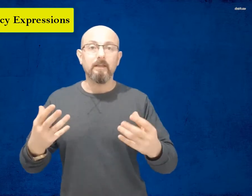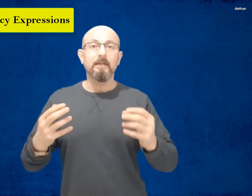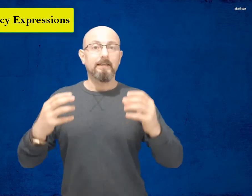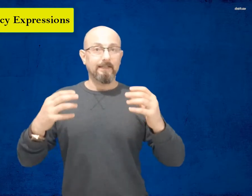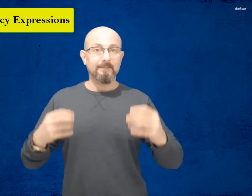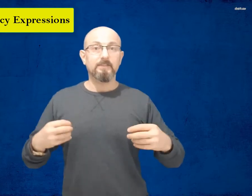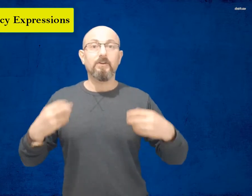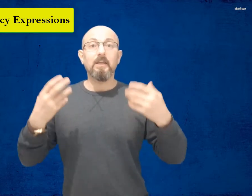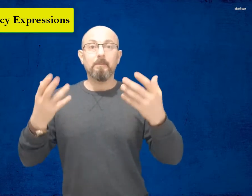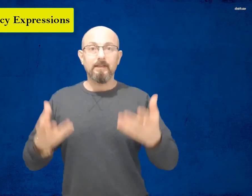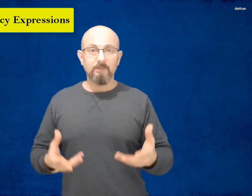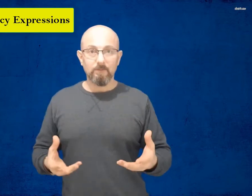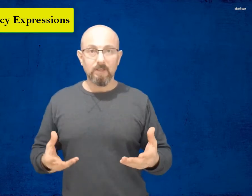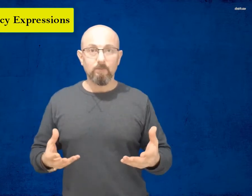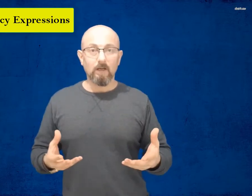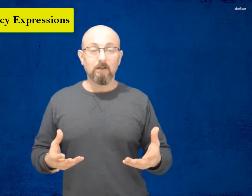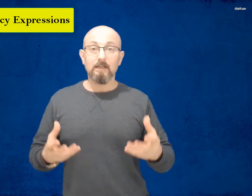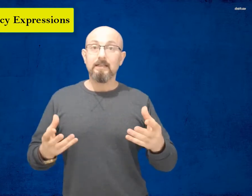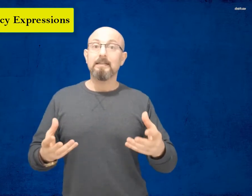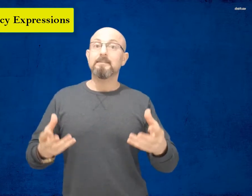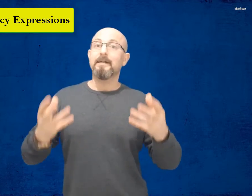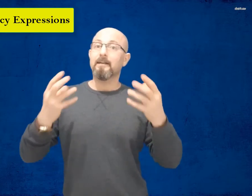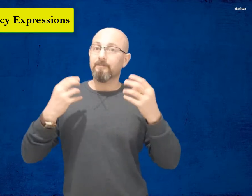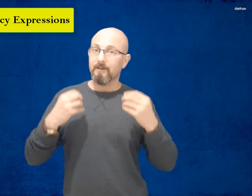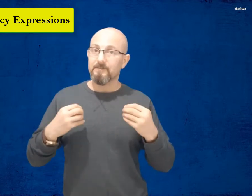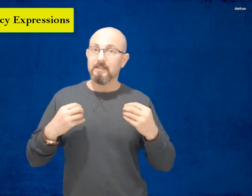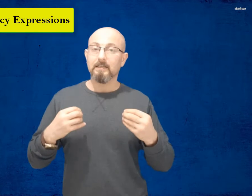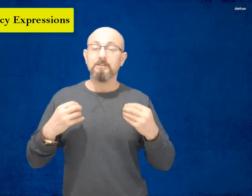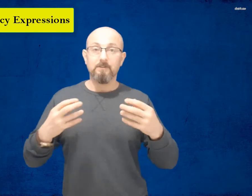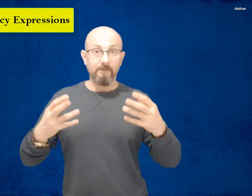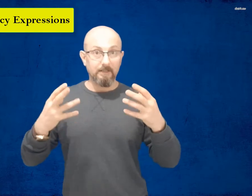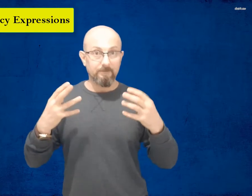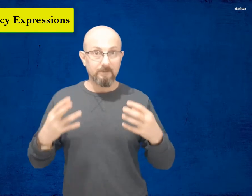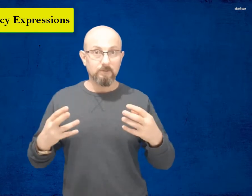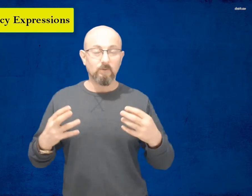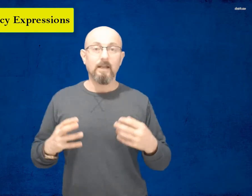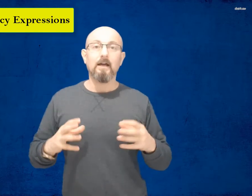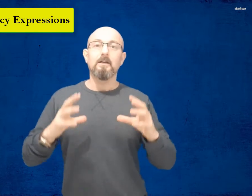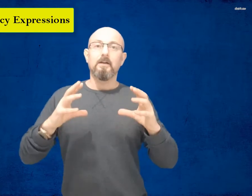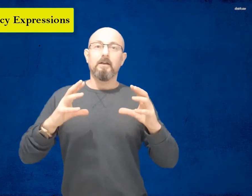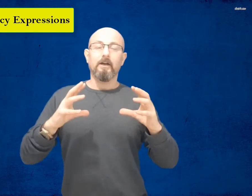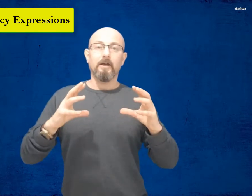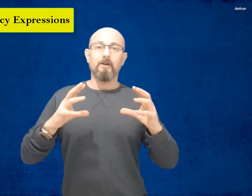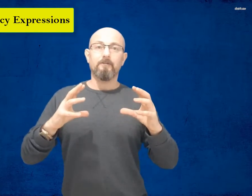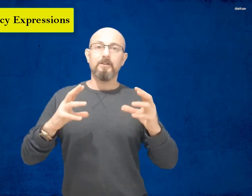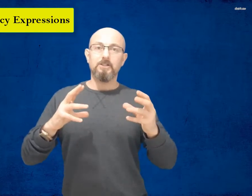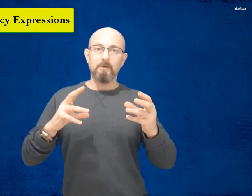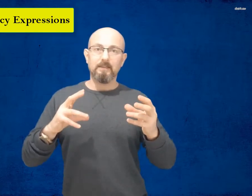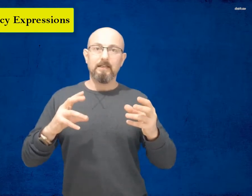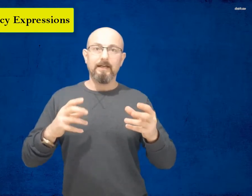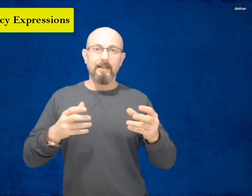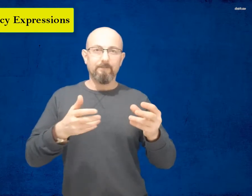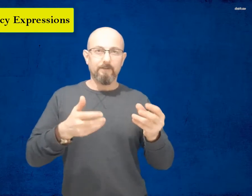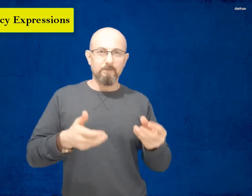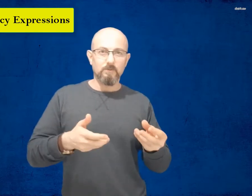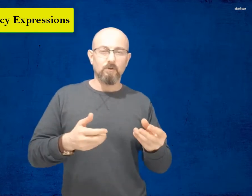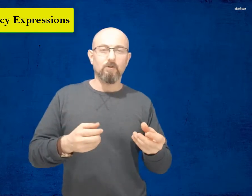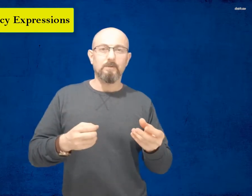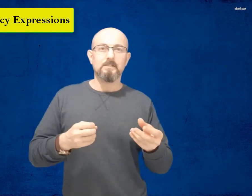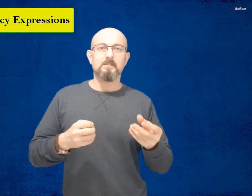التدريب اللي انت بتعمله على القاعدة حتى تعرف نفسك انت فعلا فهمت أو لا؟ في شي مثلا أنا فهمته بس